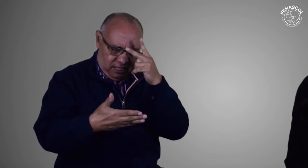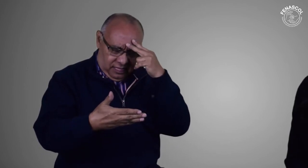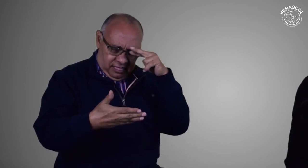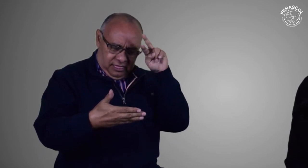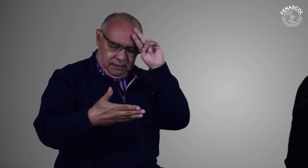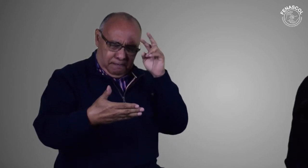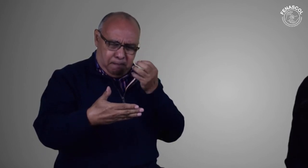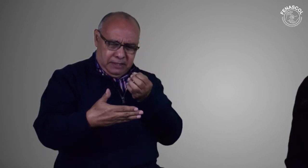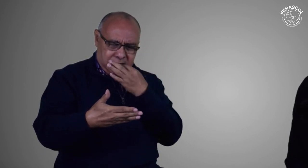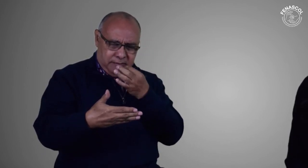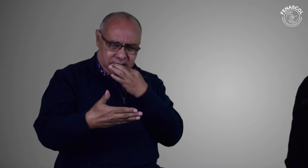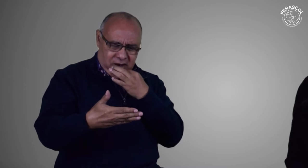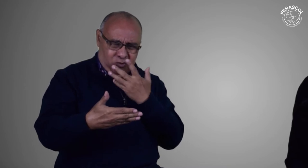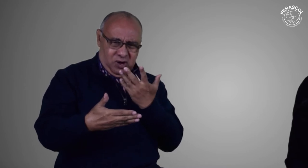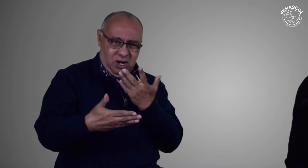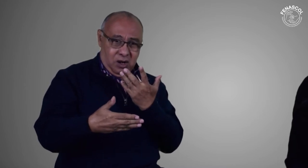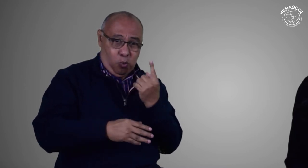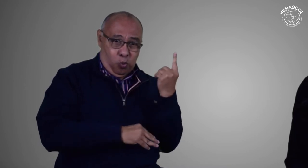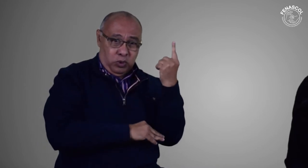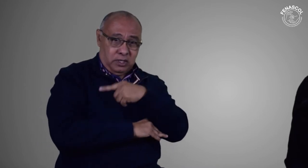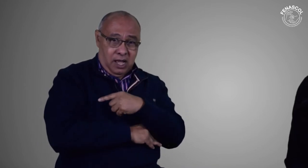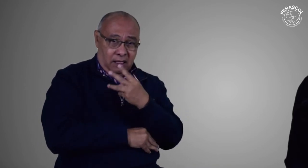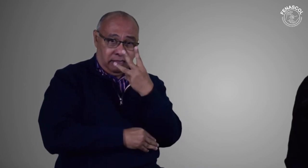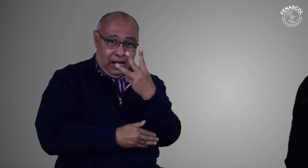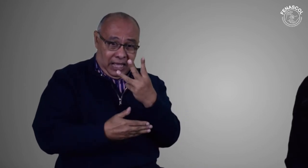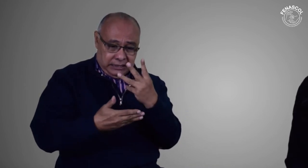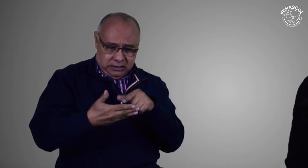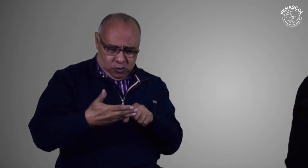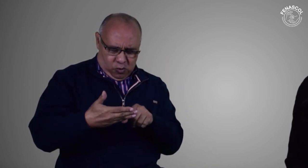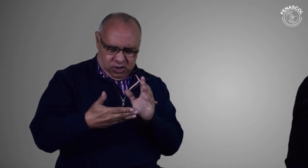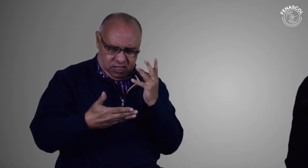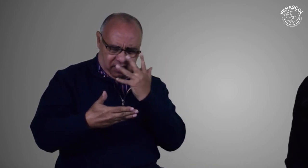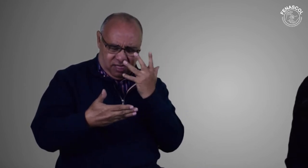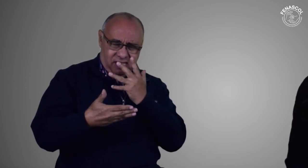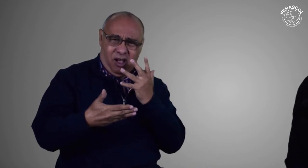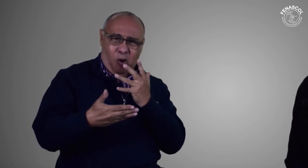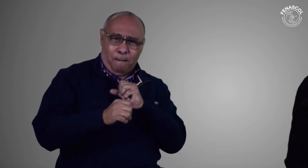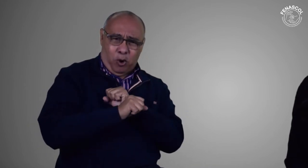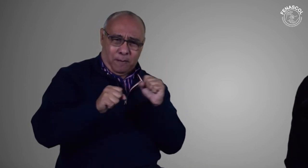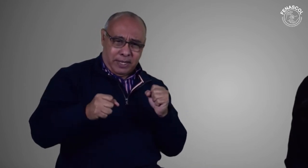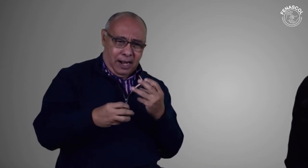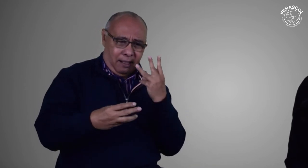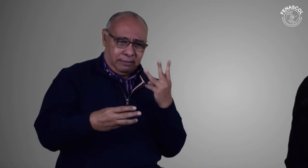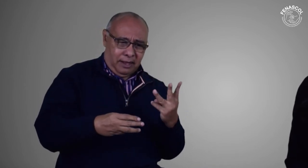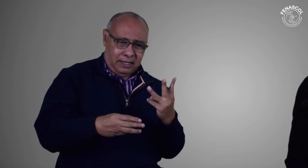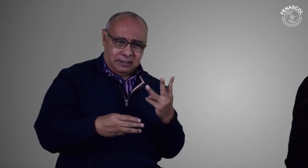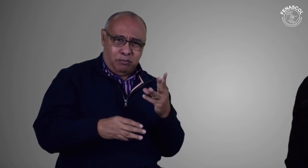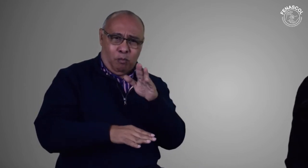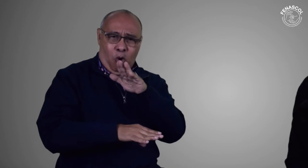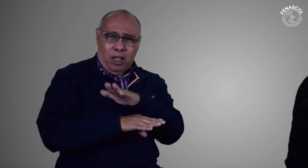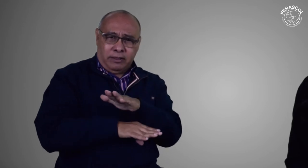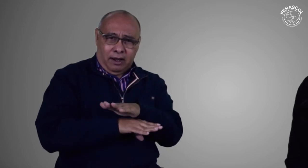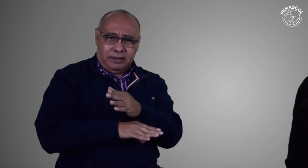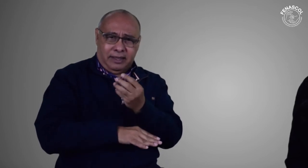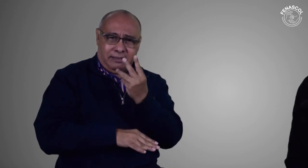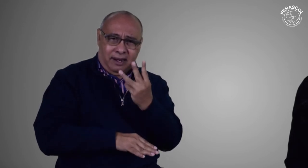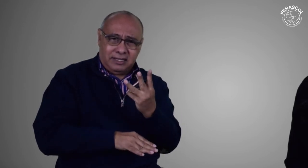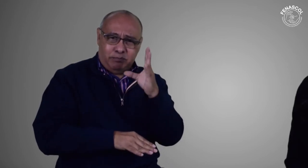sobre cada cuánto se deben tomar el medicamento, si es tres veces al día o tres veces en la mañana, tres veces en la tarde